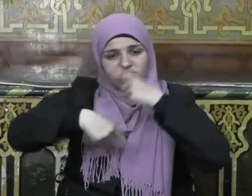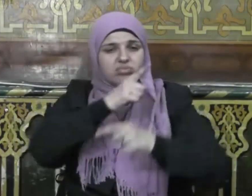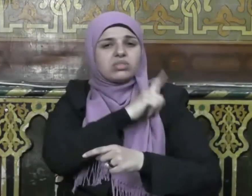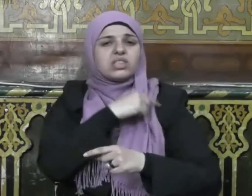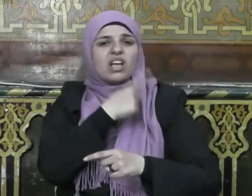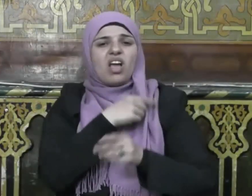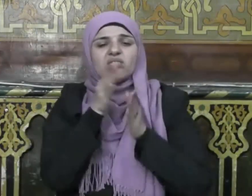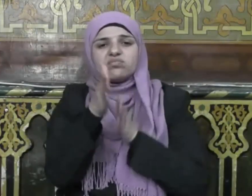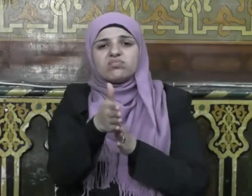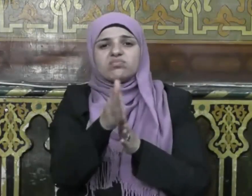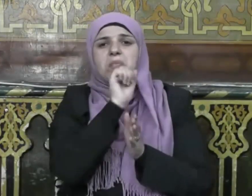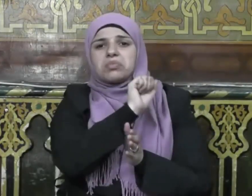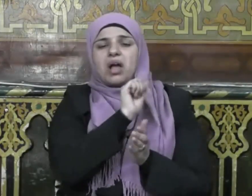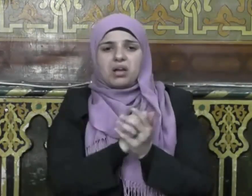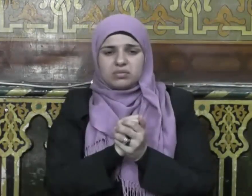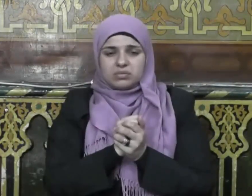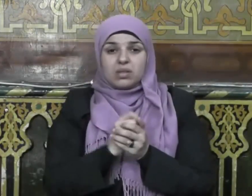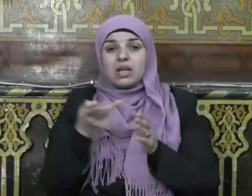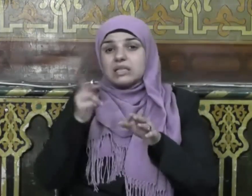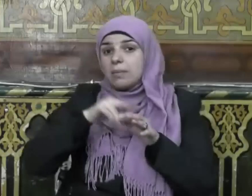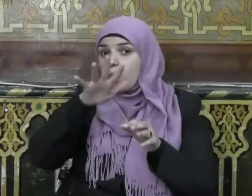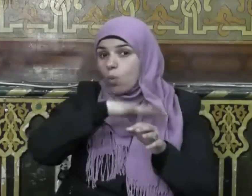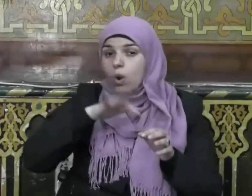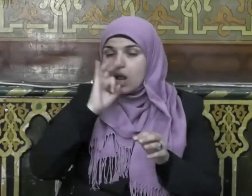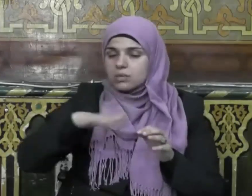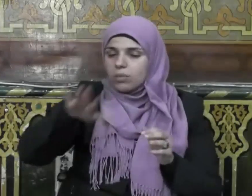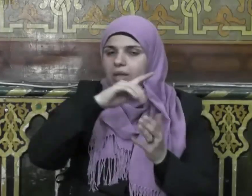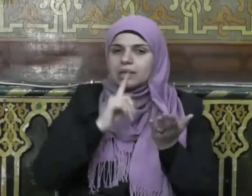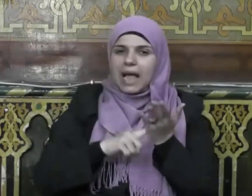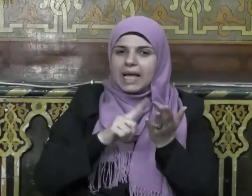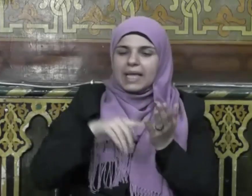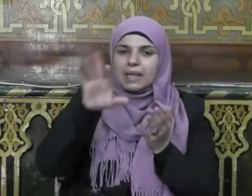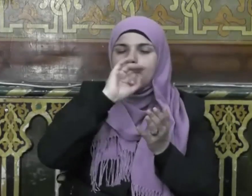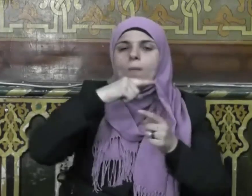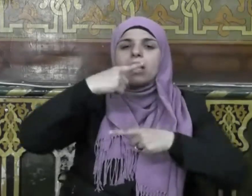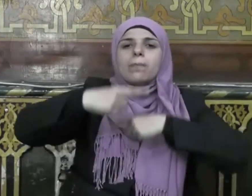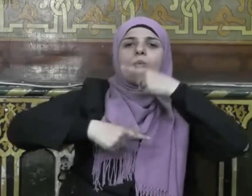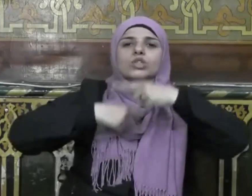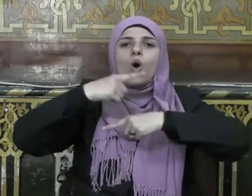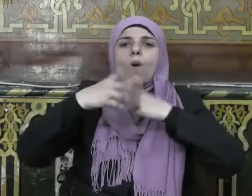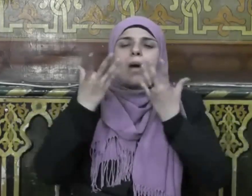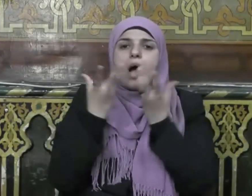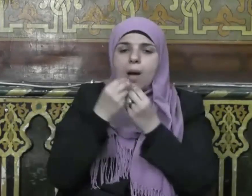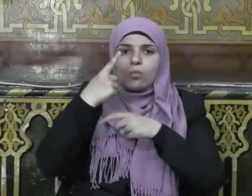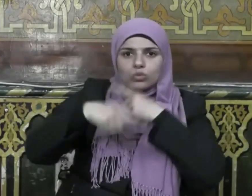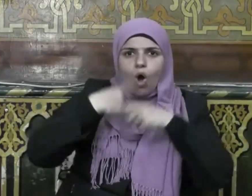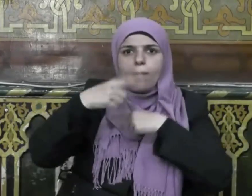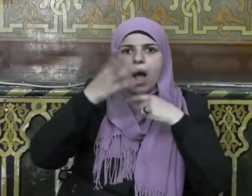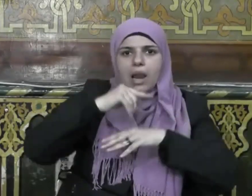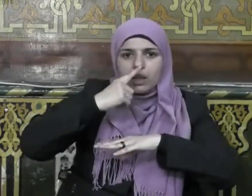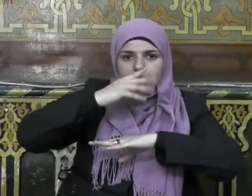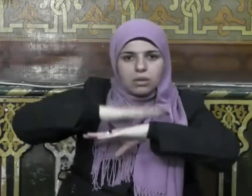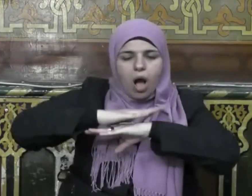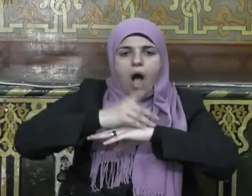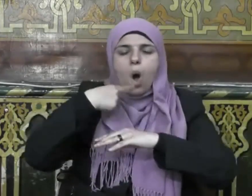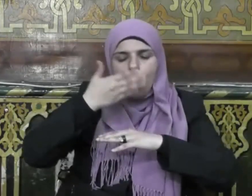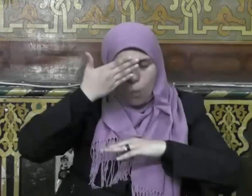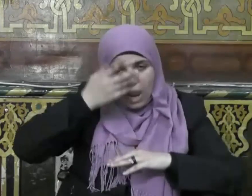مثلها على أننا نؤكد أن المداومة والمواظبة على الطاعات والعبادات